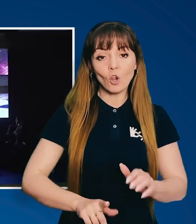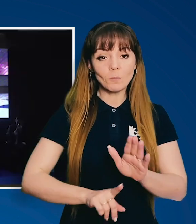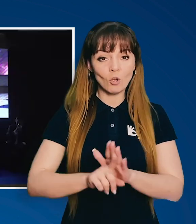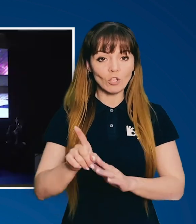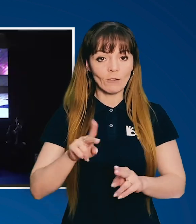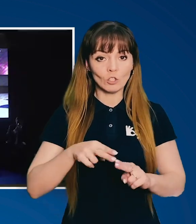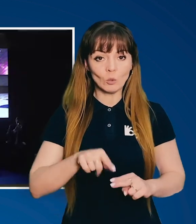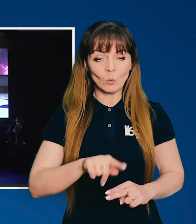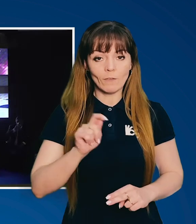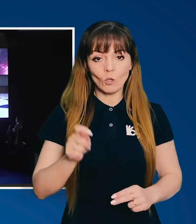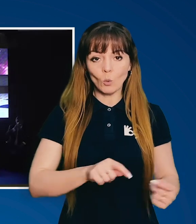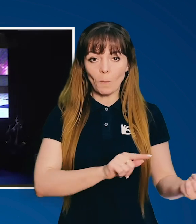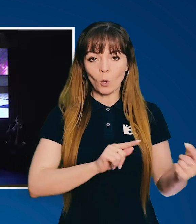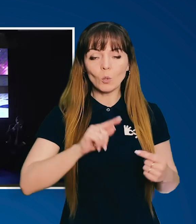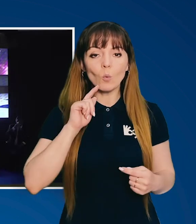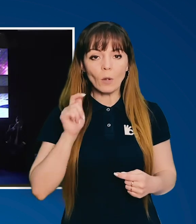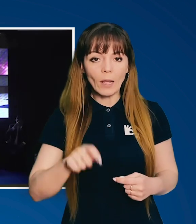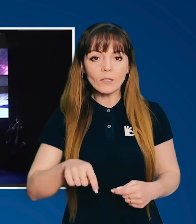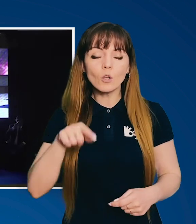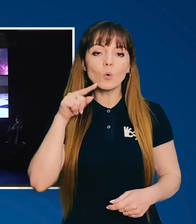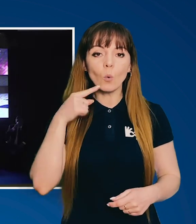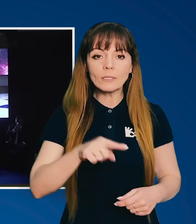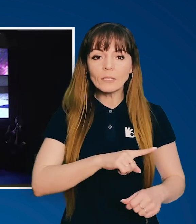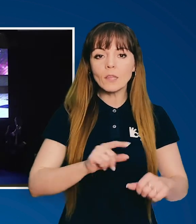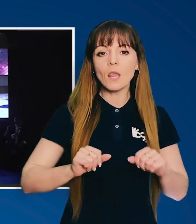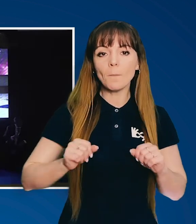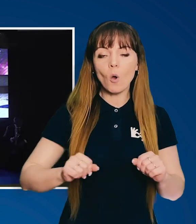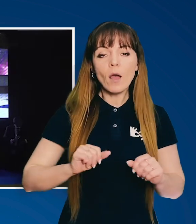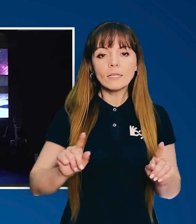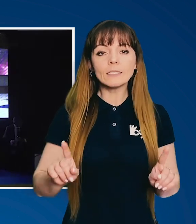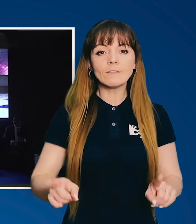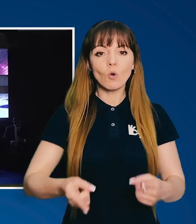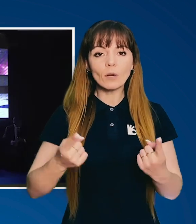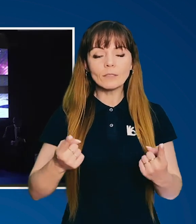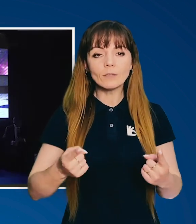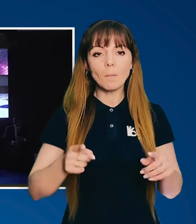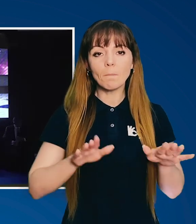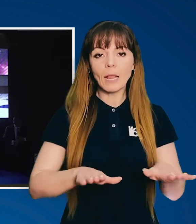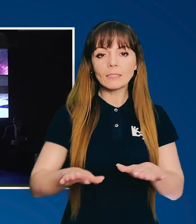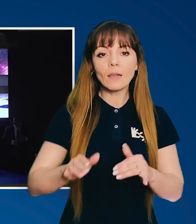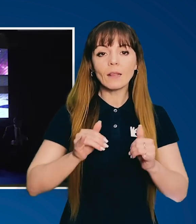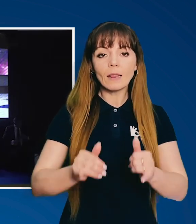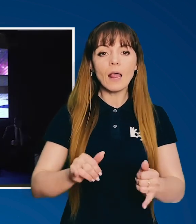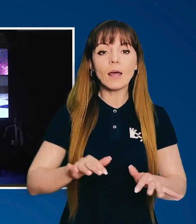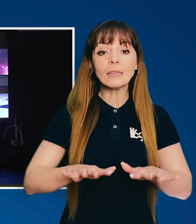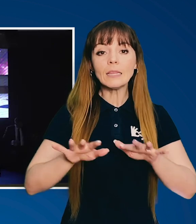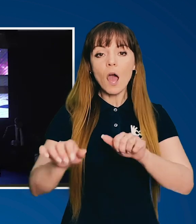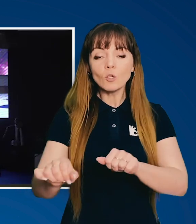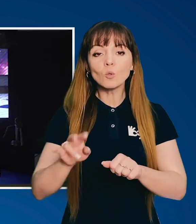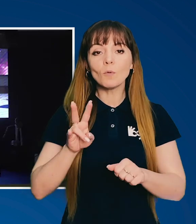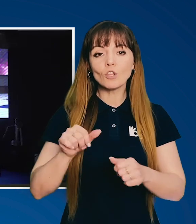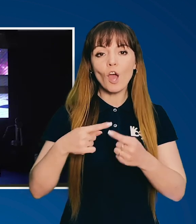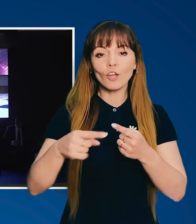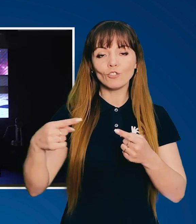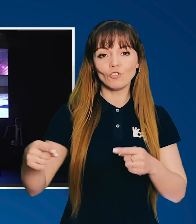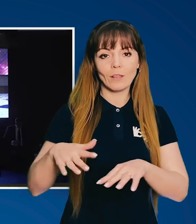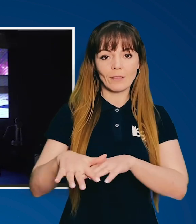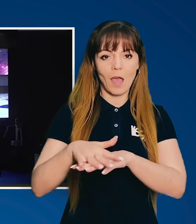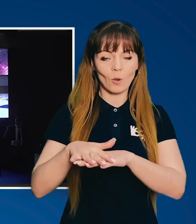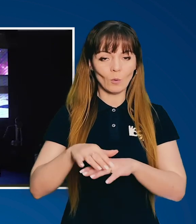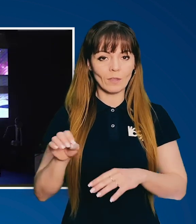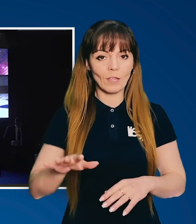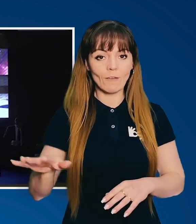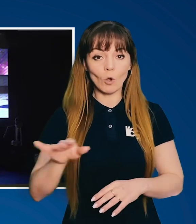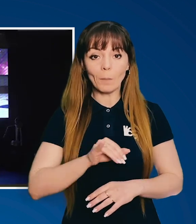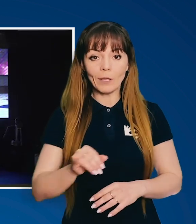Розпочавши цю війну проти України, Росія намагалася створити плацдарм для наступу на інші